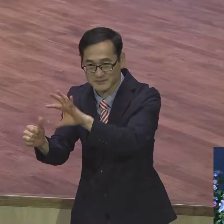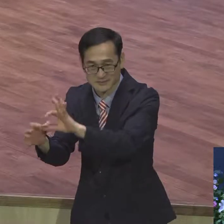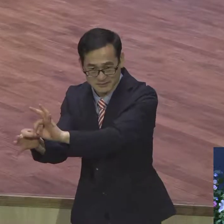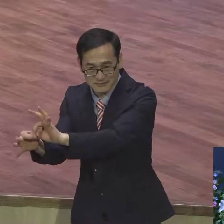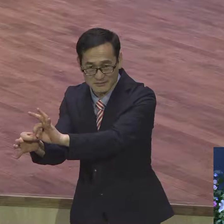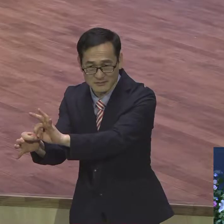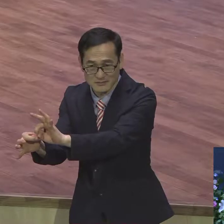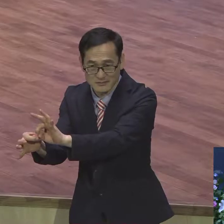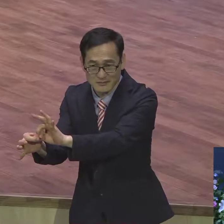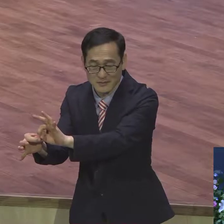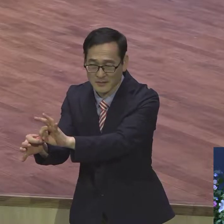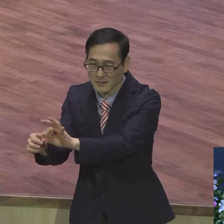싸우느냐